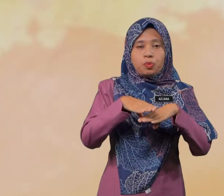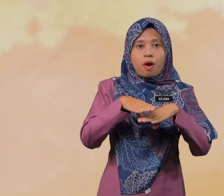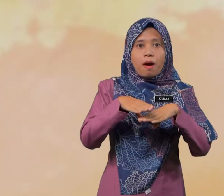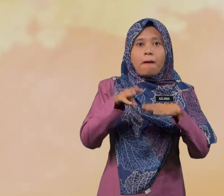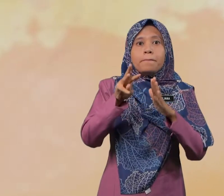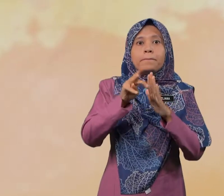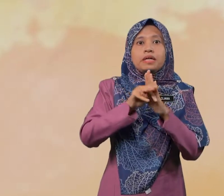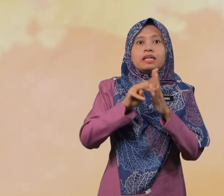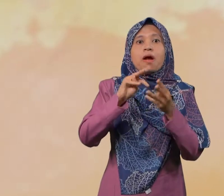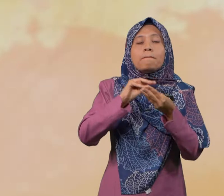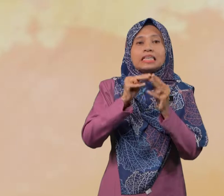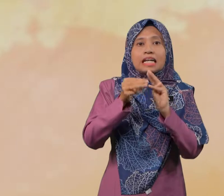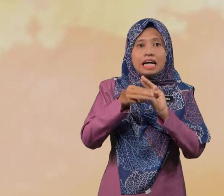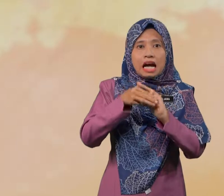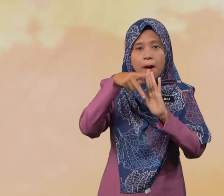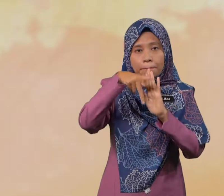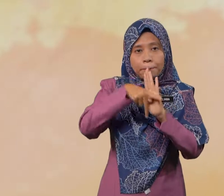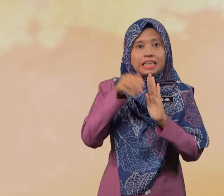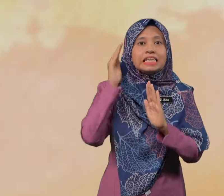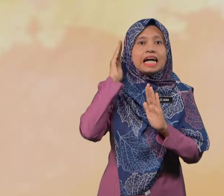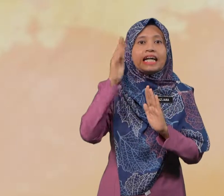permasalah pendengaran